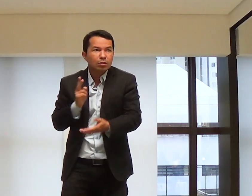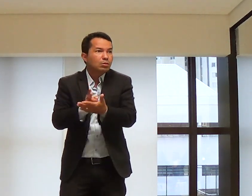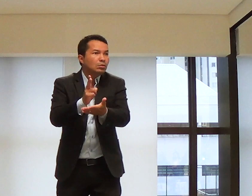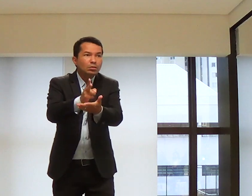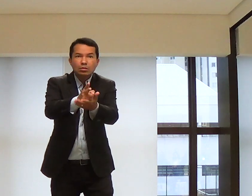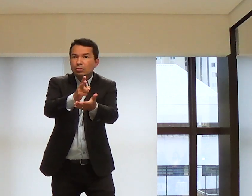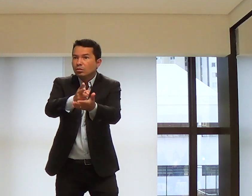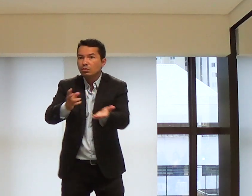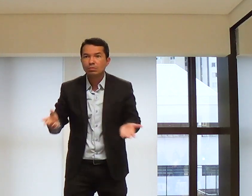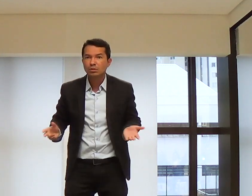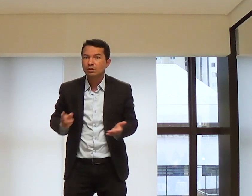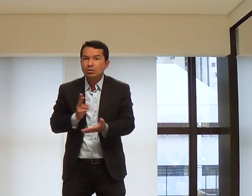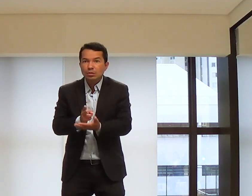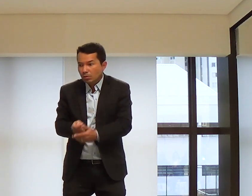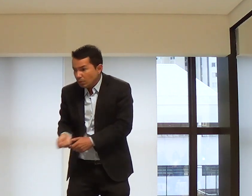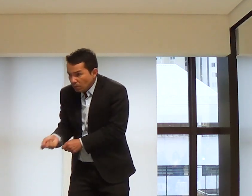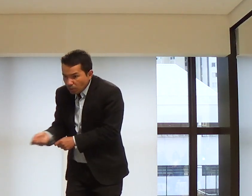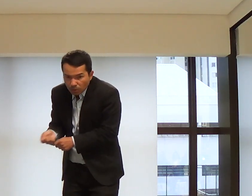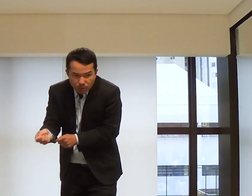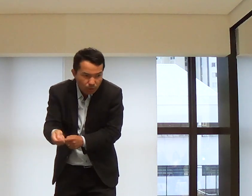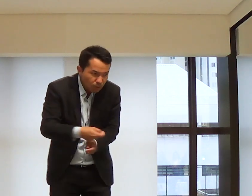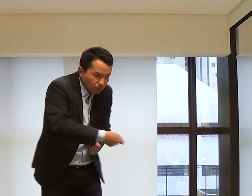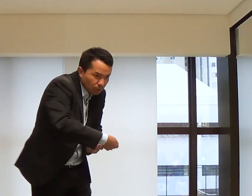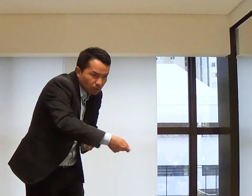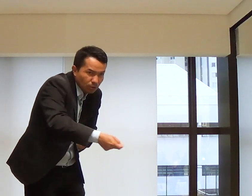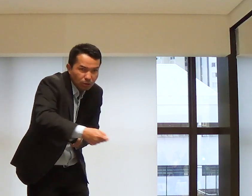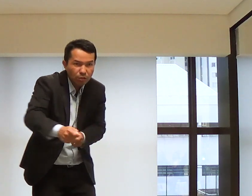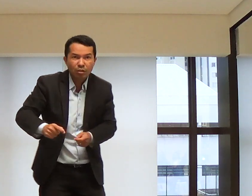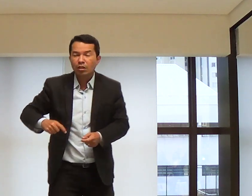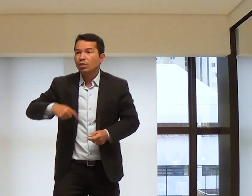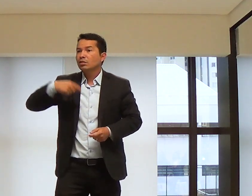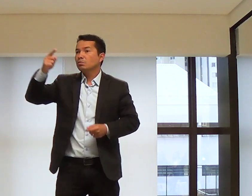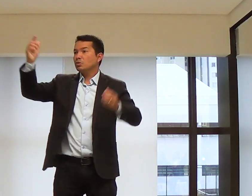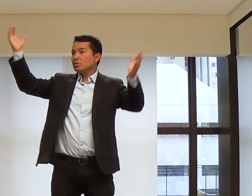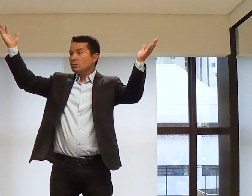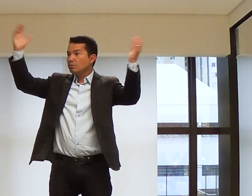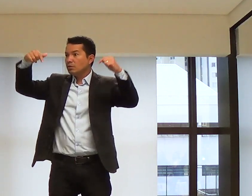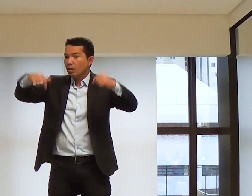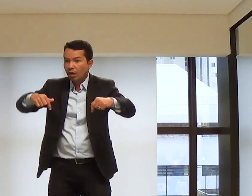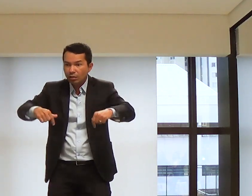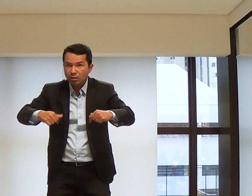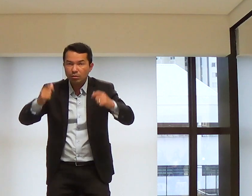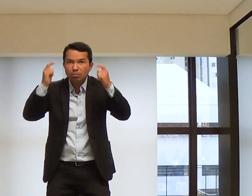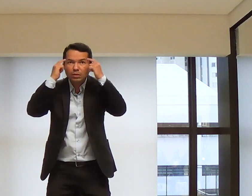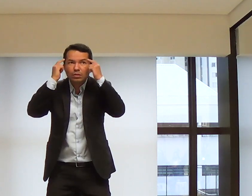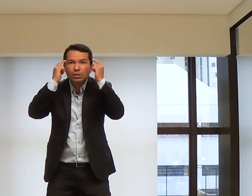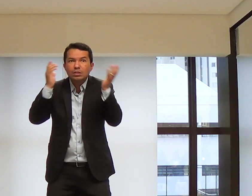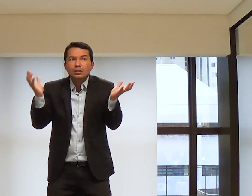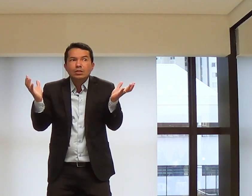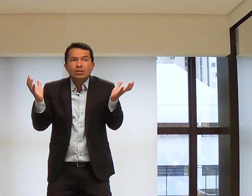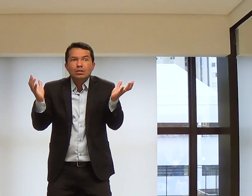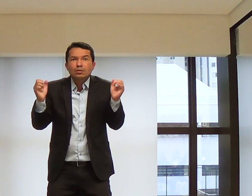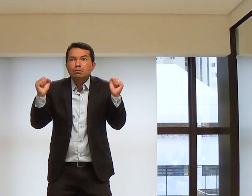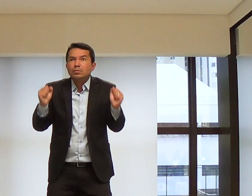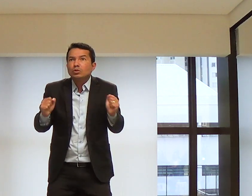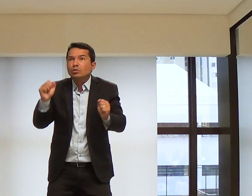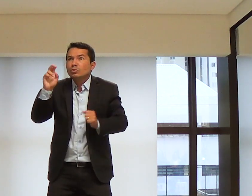evangelístico, coletos. Sempre fazia questão de entregar coletos. Depois, eu fico